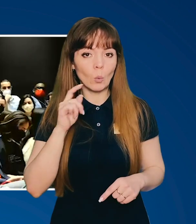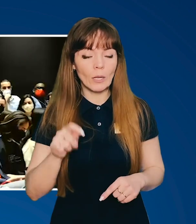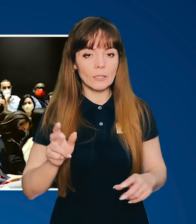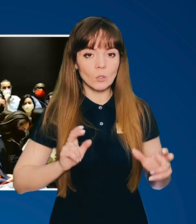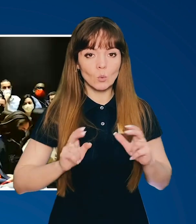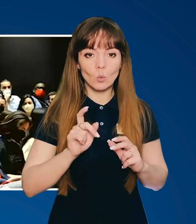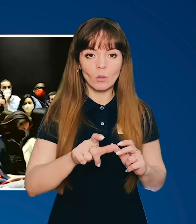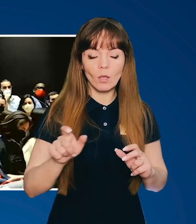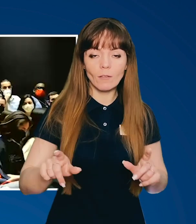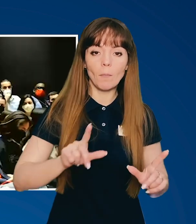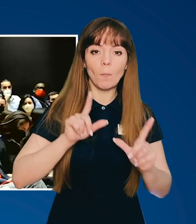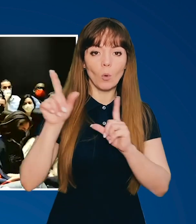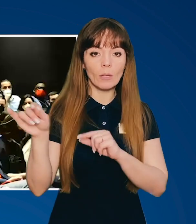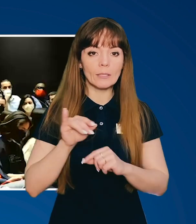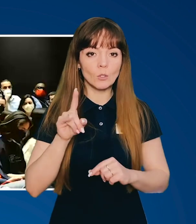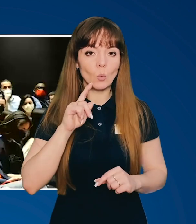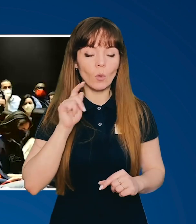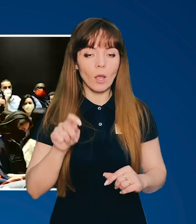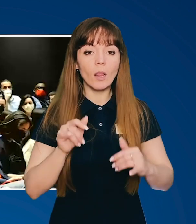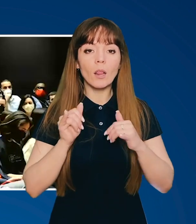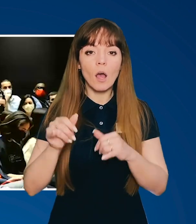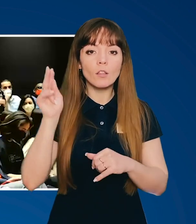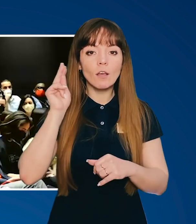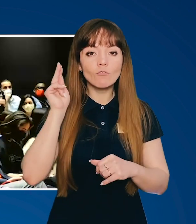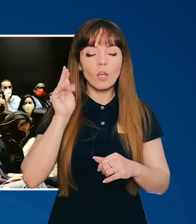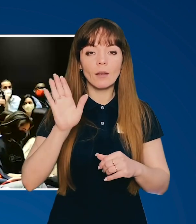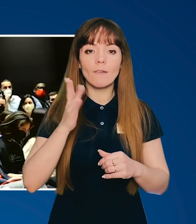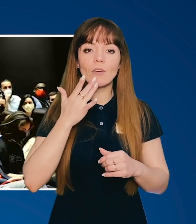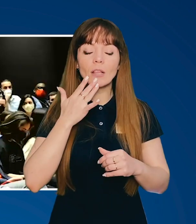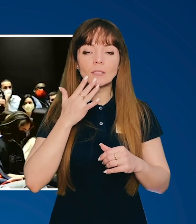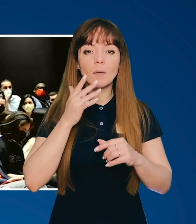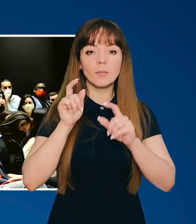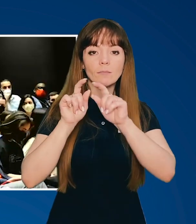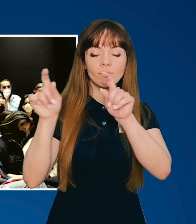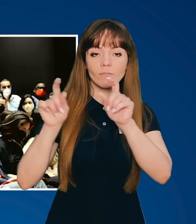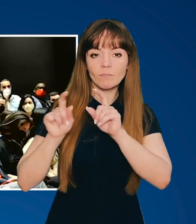студентів поїхали з України для навчання в університетах.